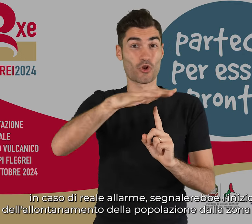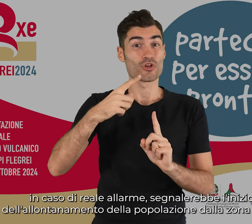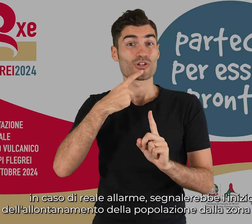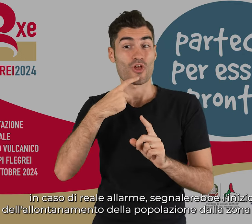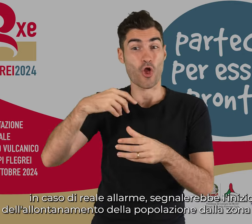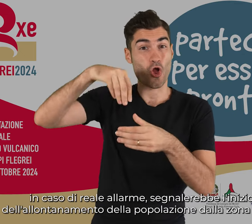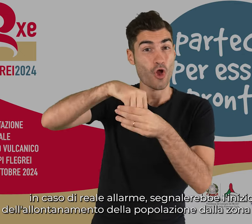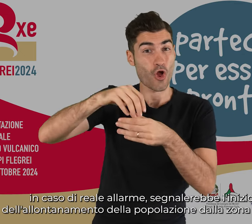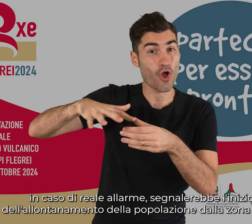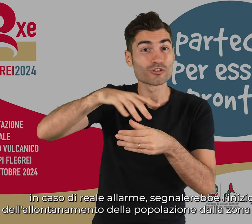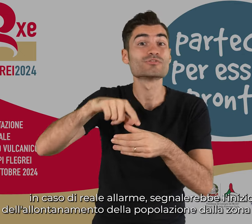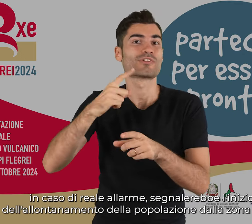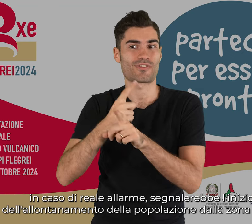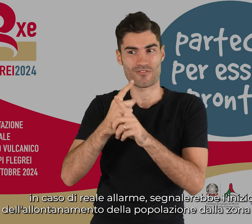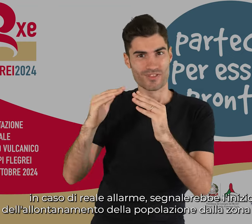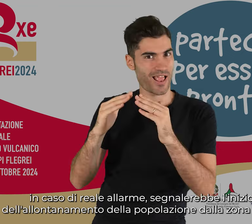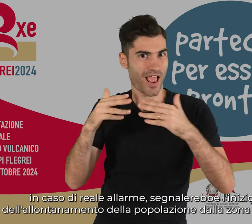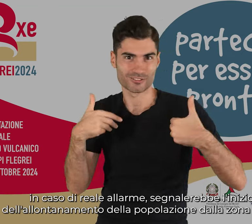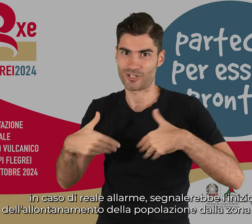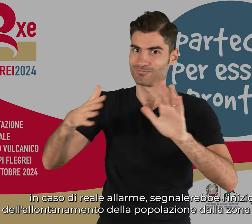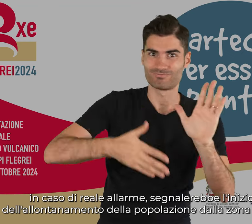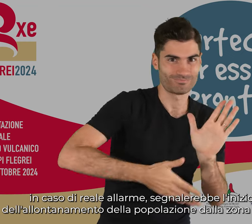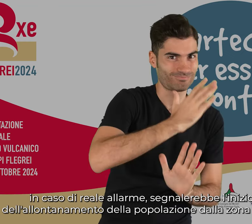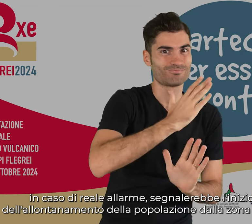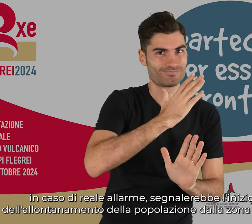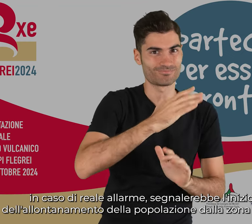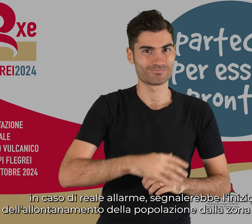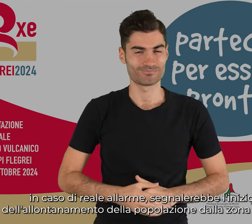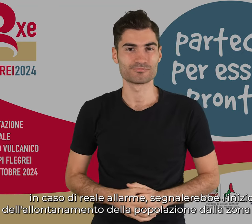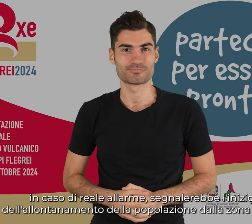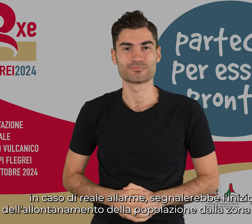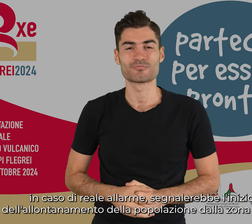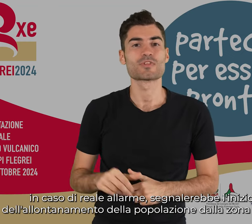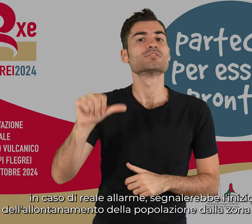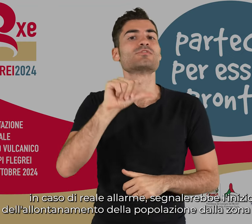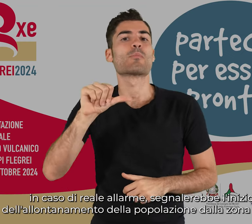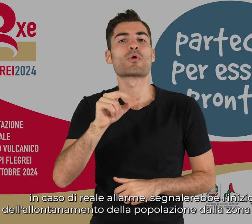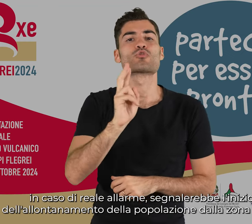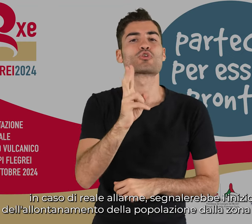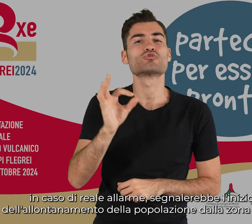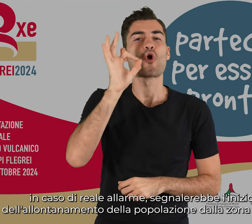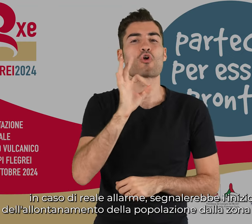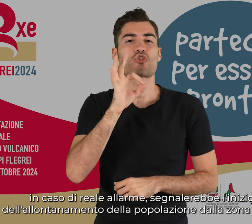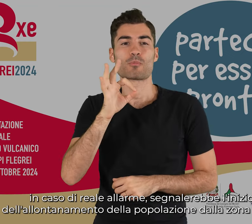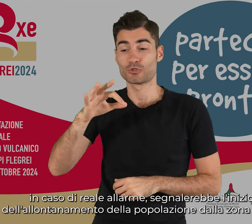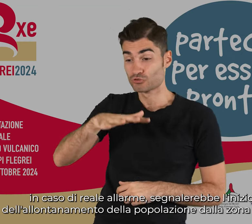in caso di reale allarme, segnalerebbe l'inizio dell'allontanamento della popolazione dalla zona rossa.